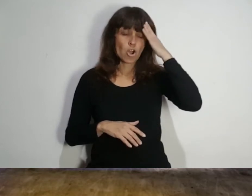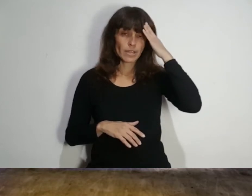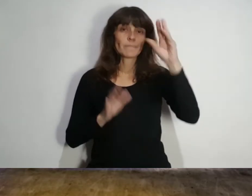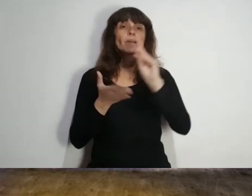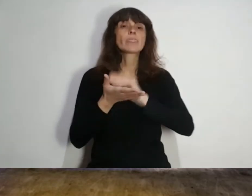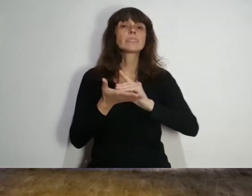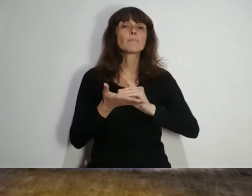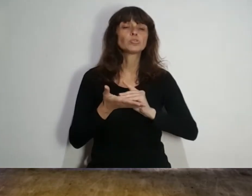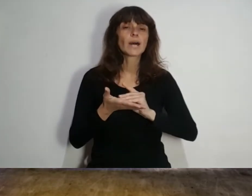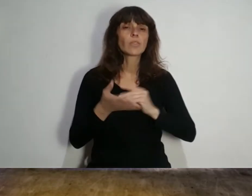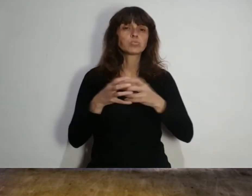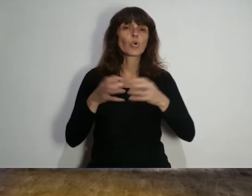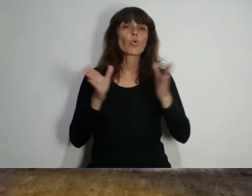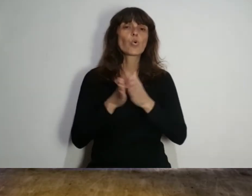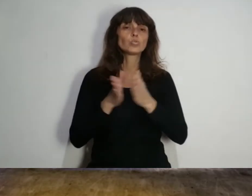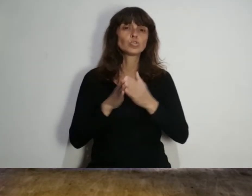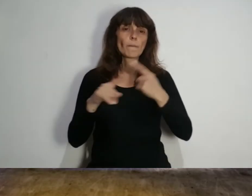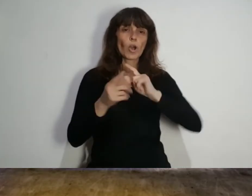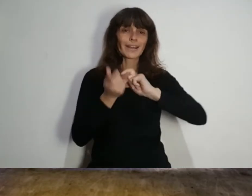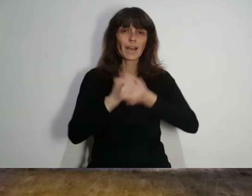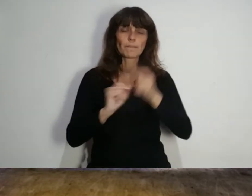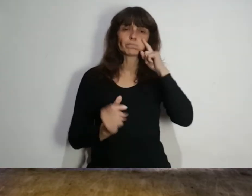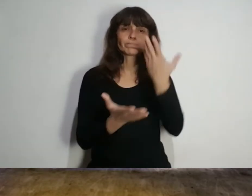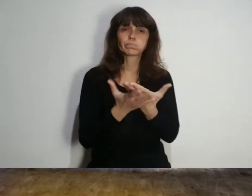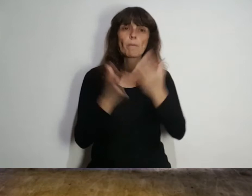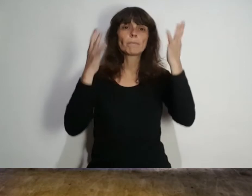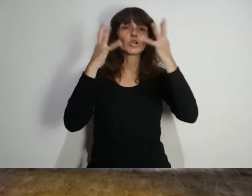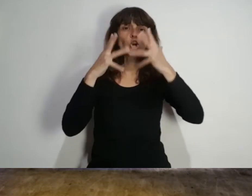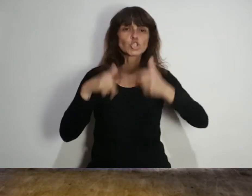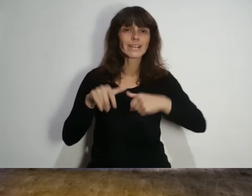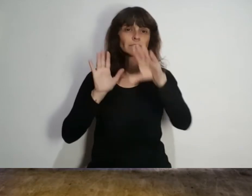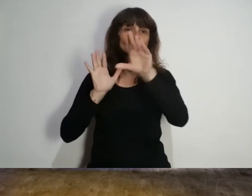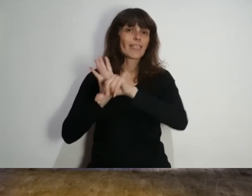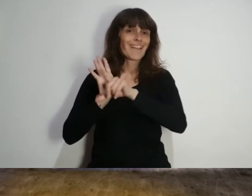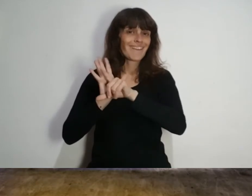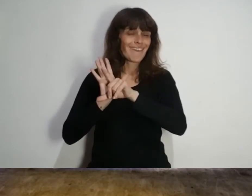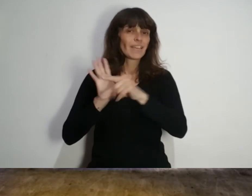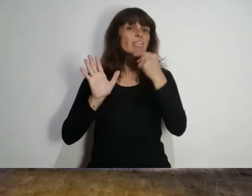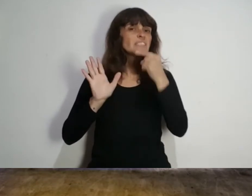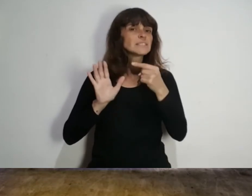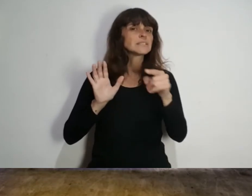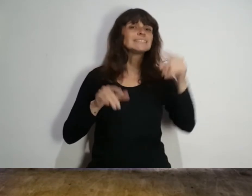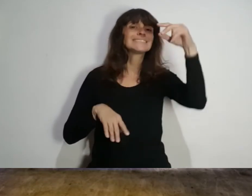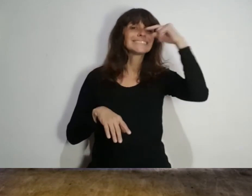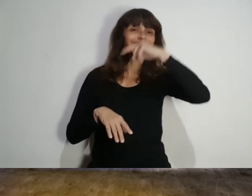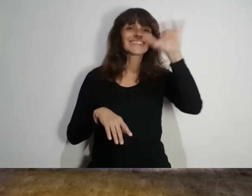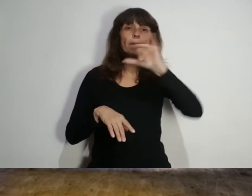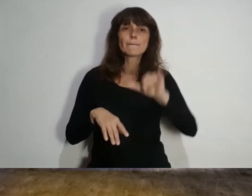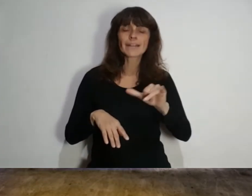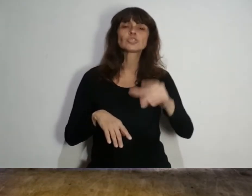Memoria Diputados de Juntos por el Cambio presentaron un proyecto de ley que propone declarar el 7 de marzo